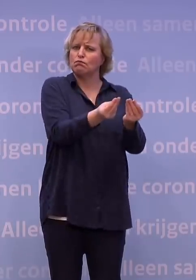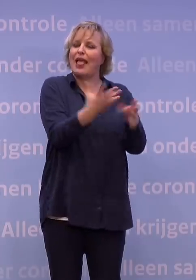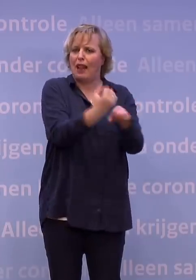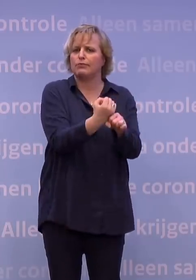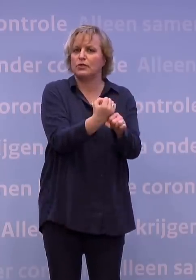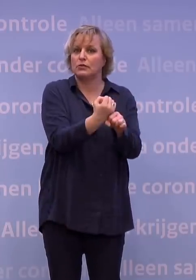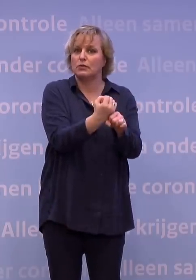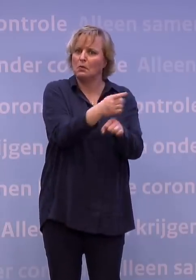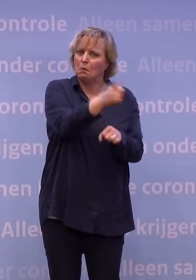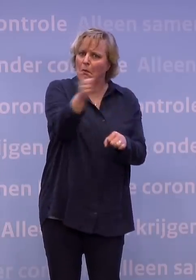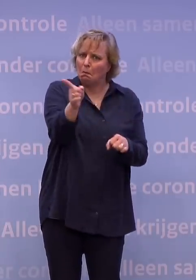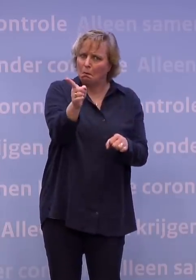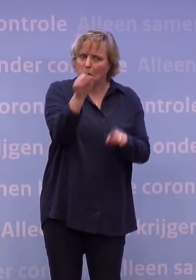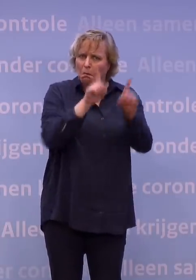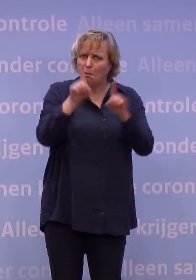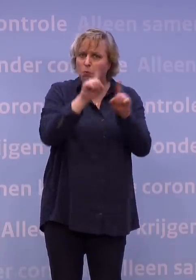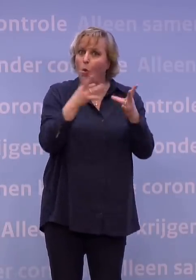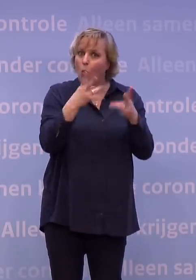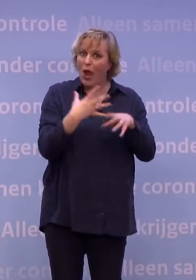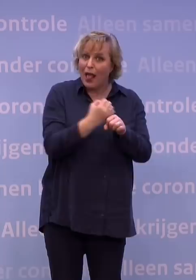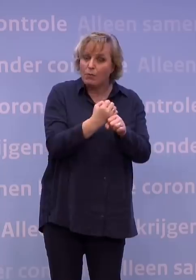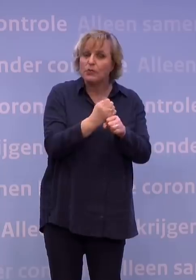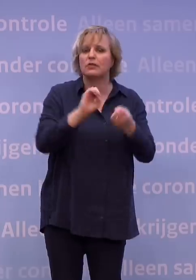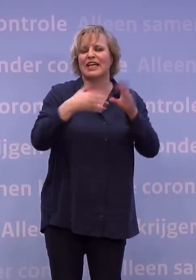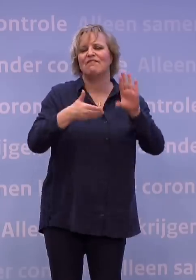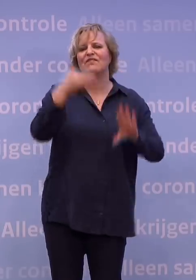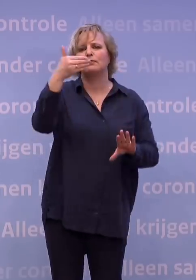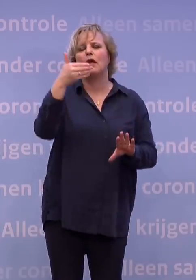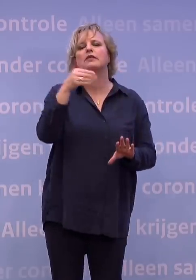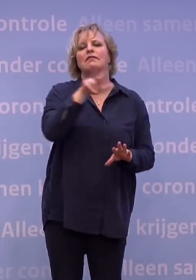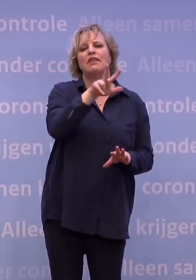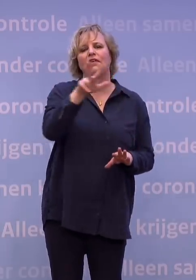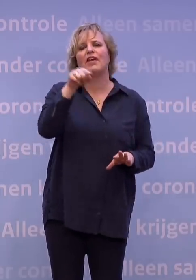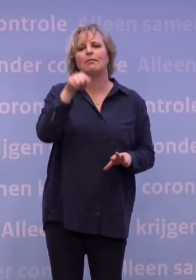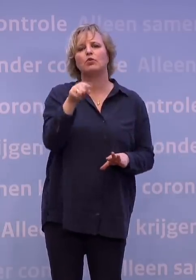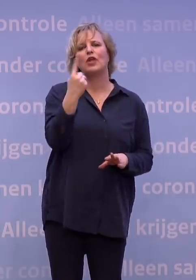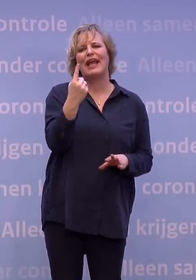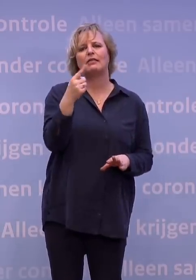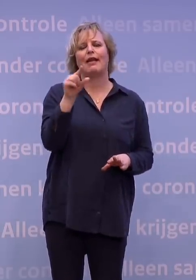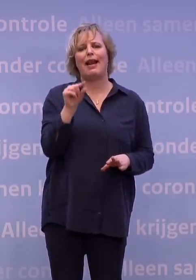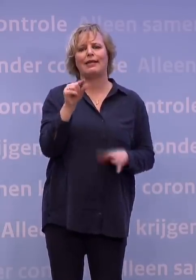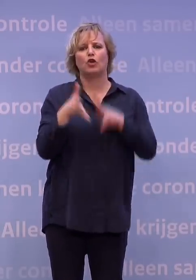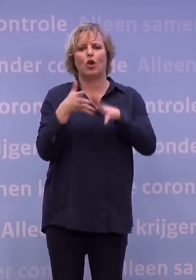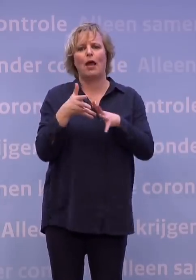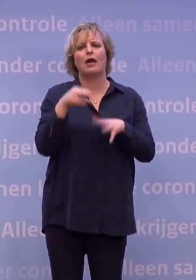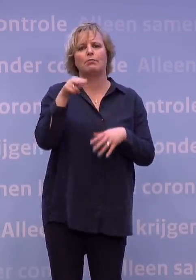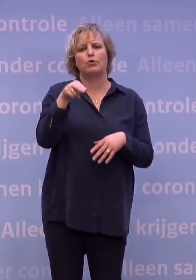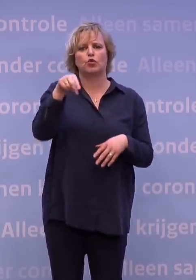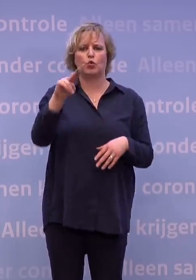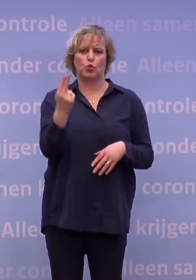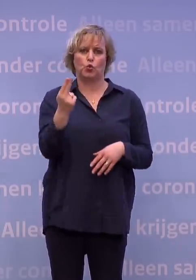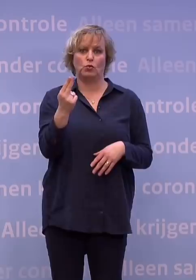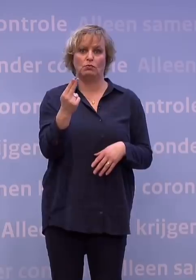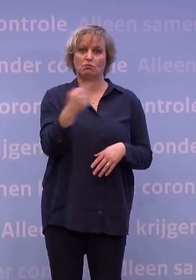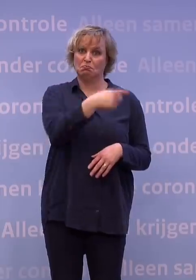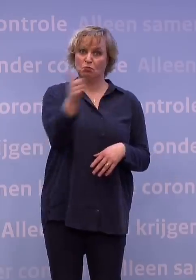En vraag je je af hoe je een ander kunt helpen, kijk dan op de website eenkleingebaar.nu. Want iets dat voor jou misschien nauwelijks